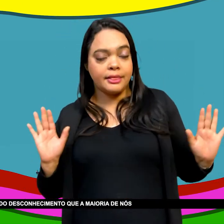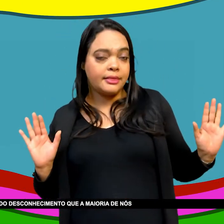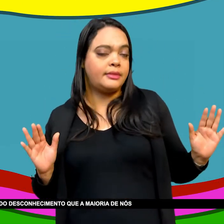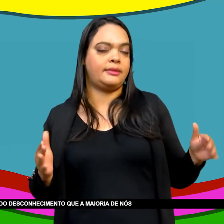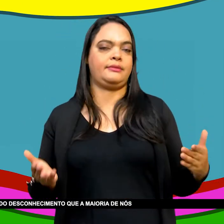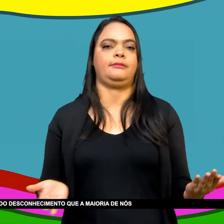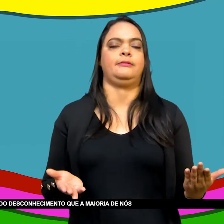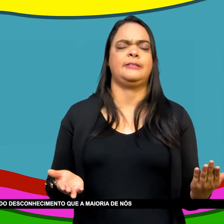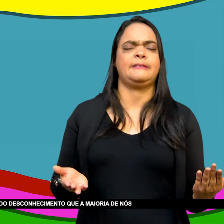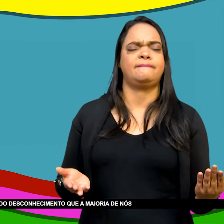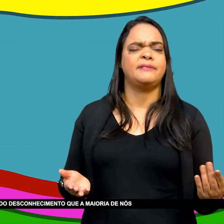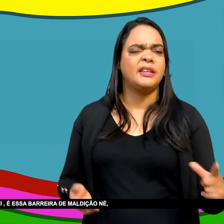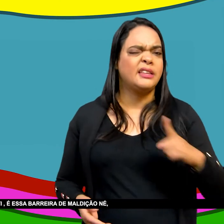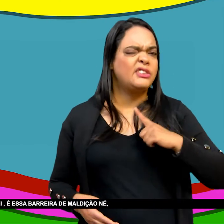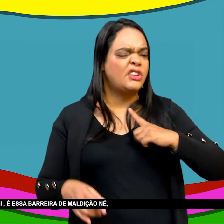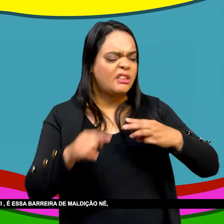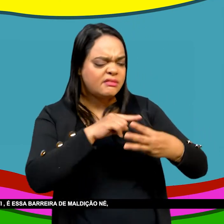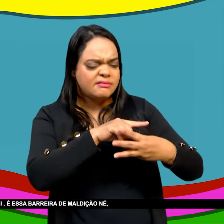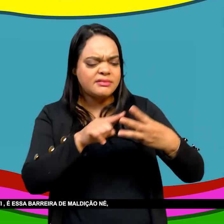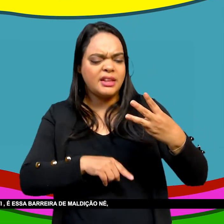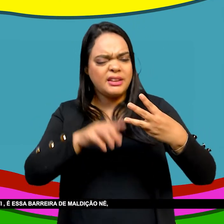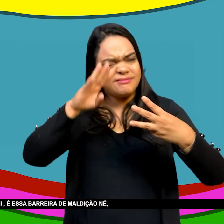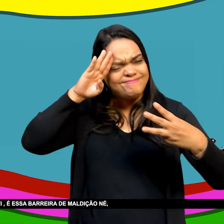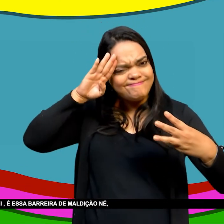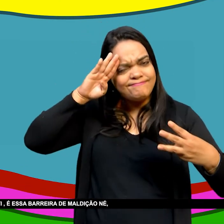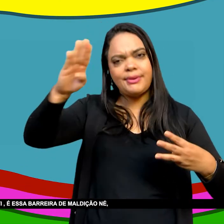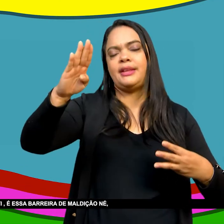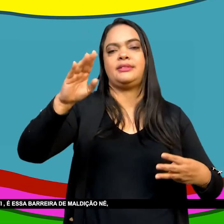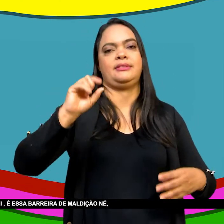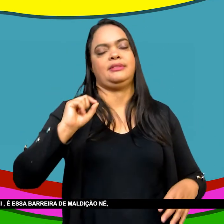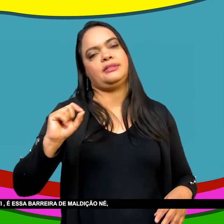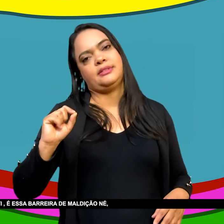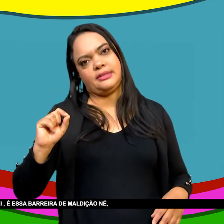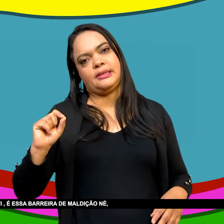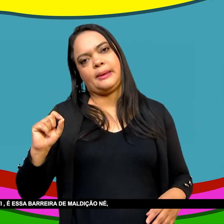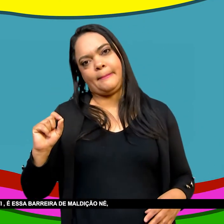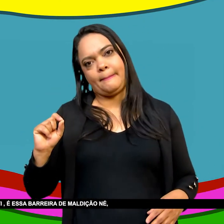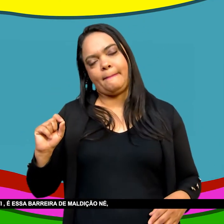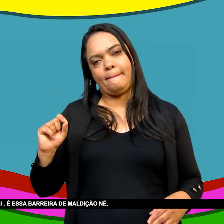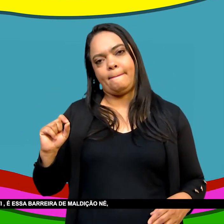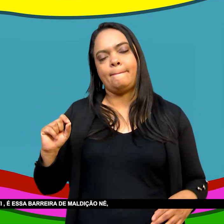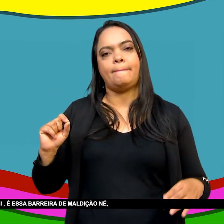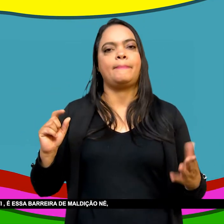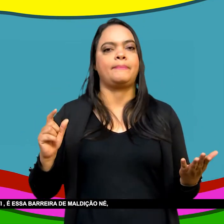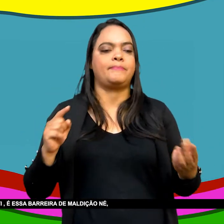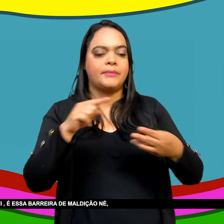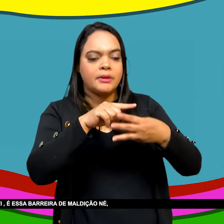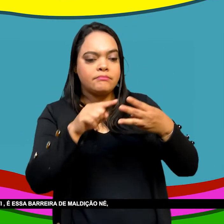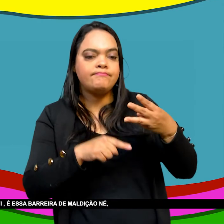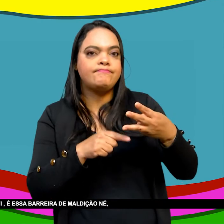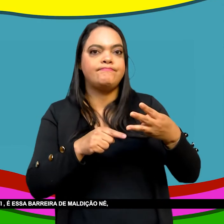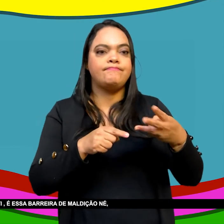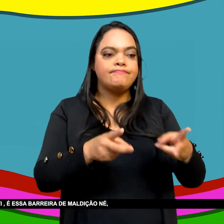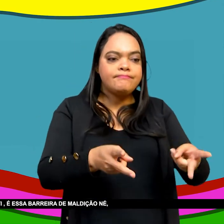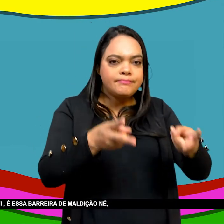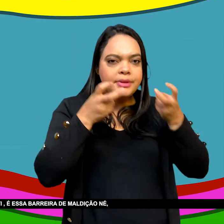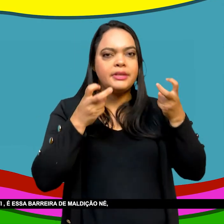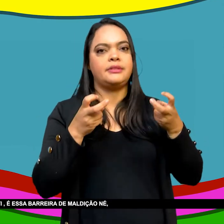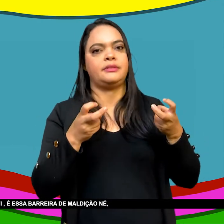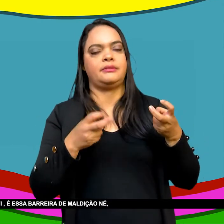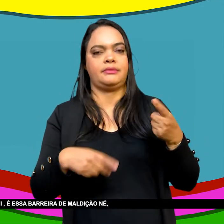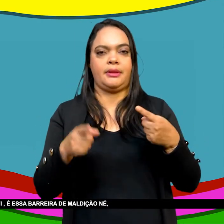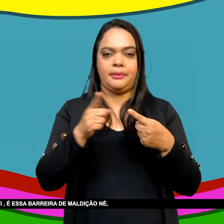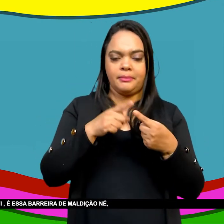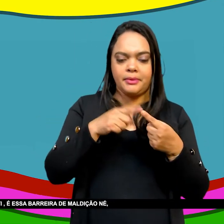desconhecimento Que a maioria de nós temos A maioria de nós tem Sobre a revolução do Haiti É essa